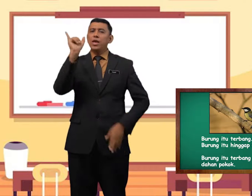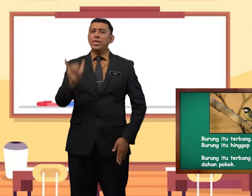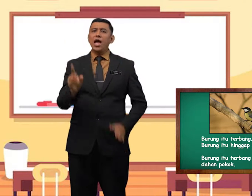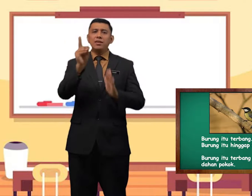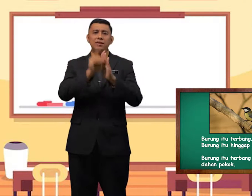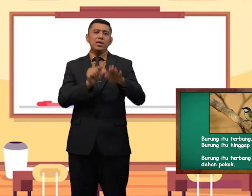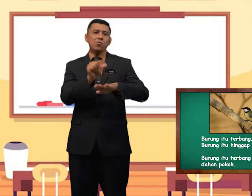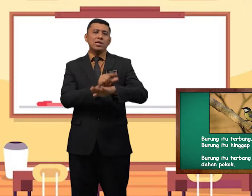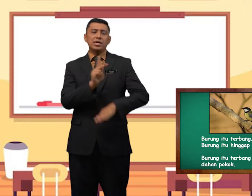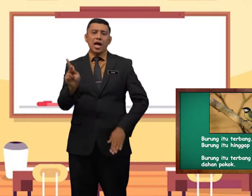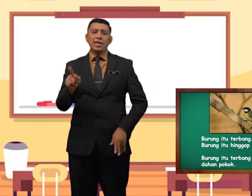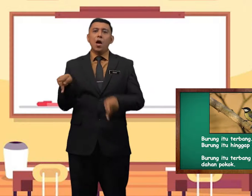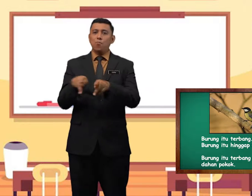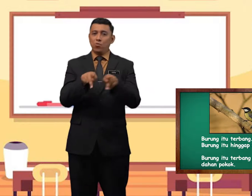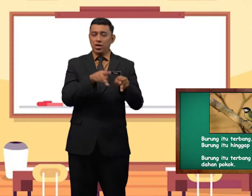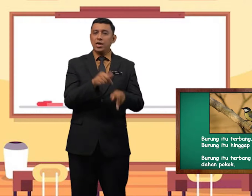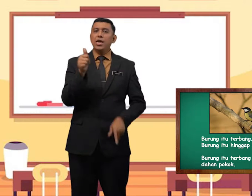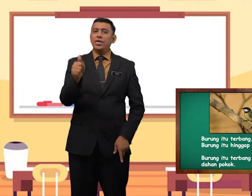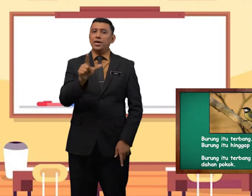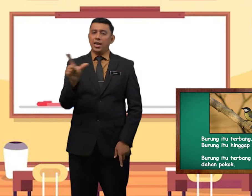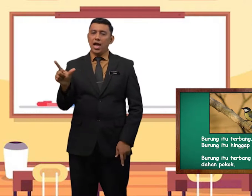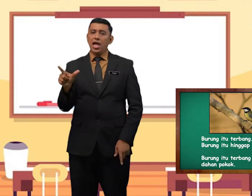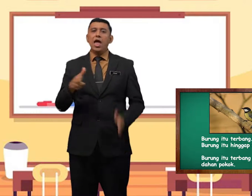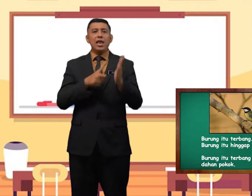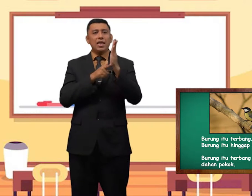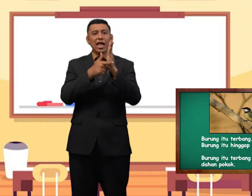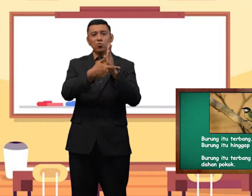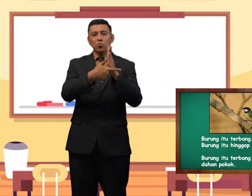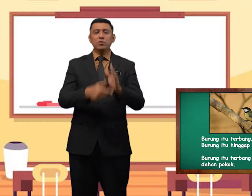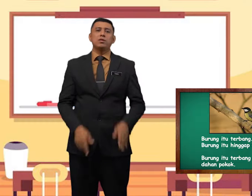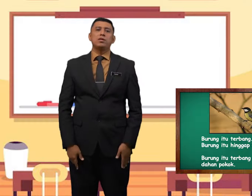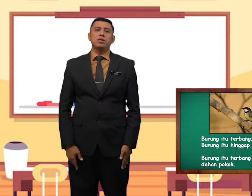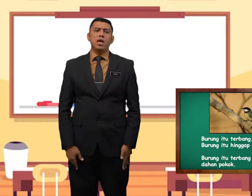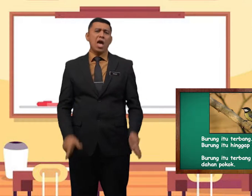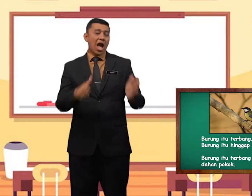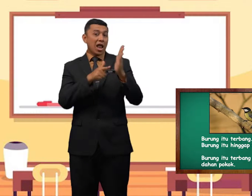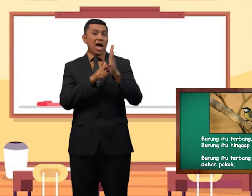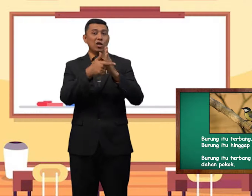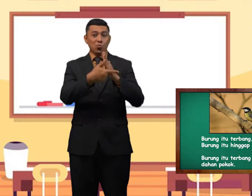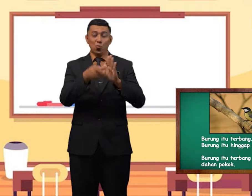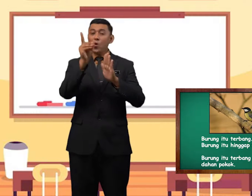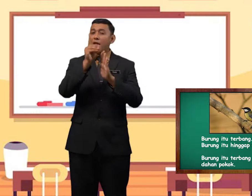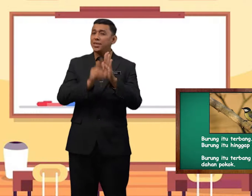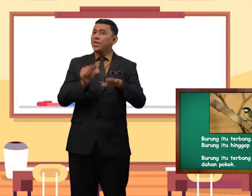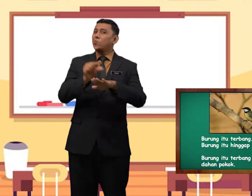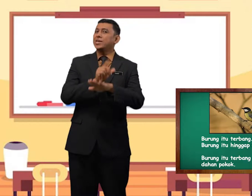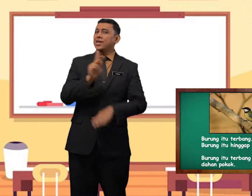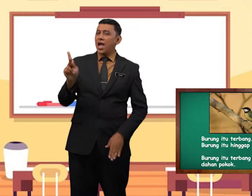yang digunakan pula ialah lalu. Lalu digunakan